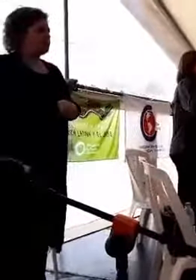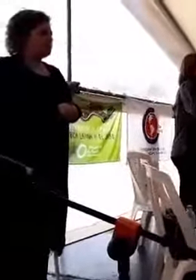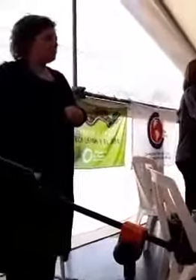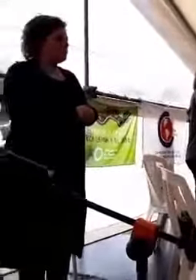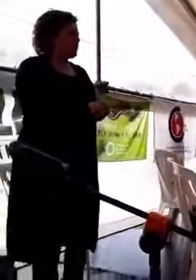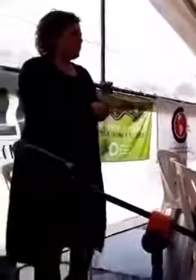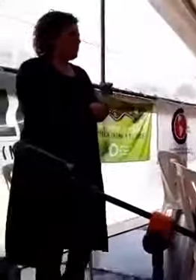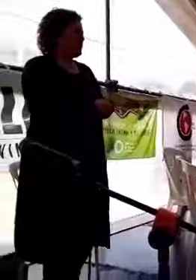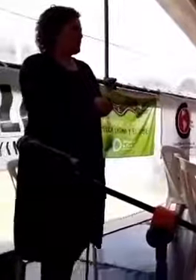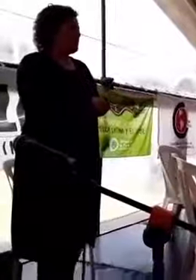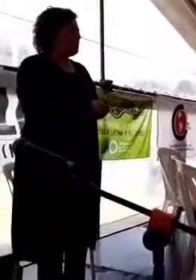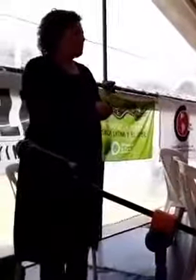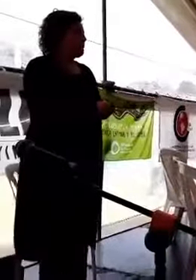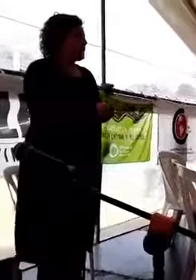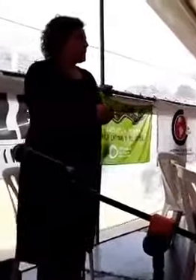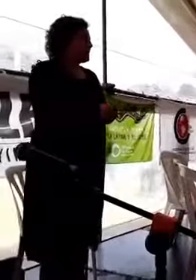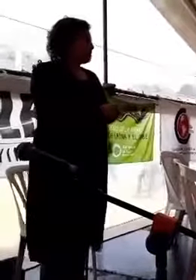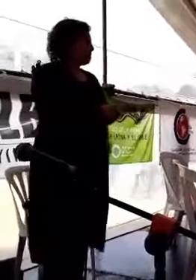Assim,